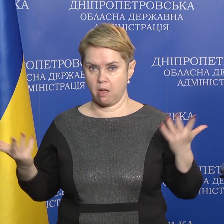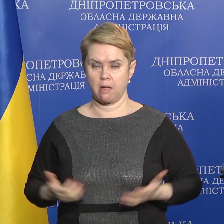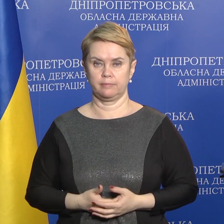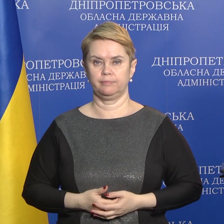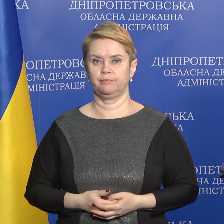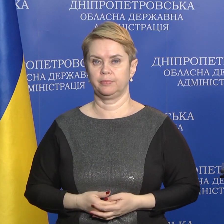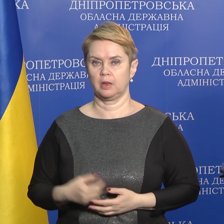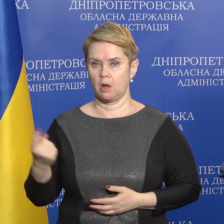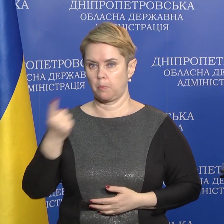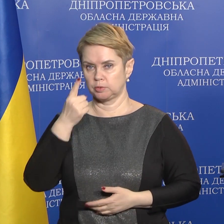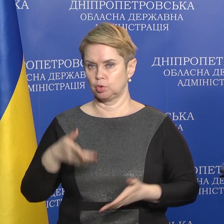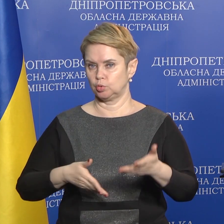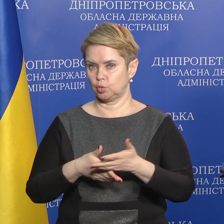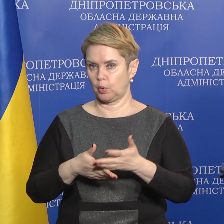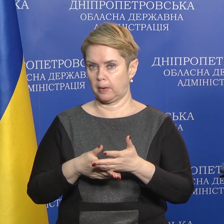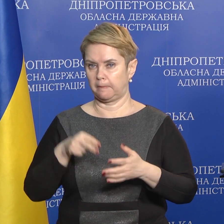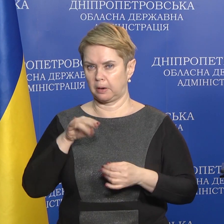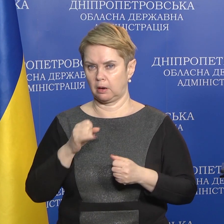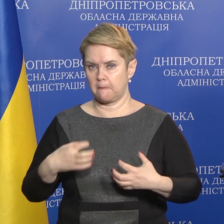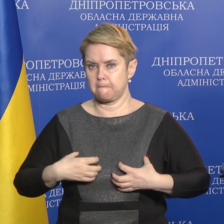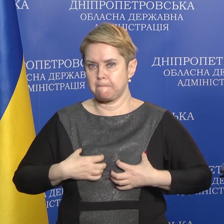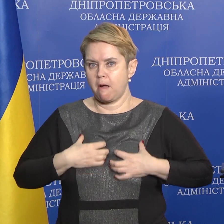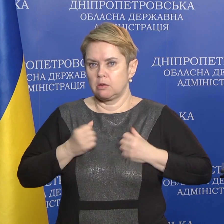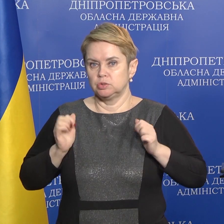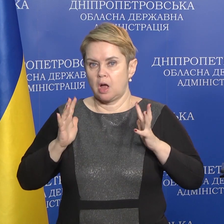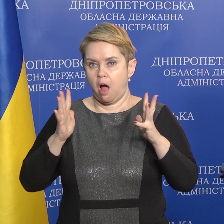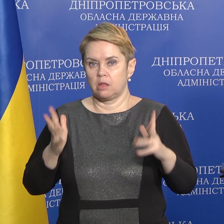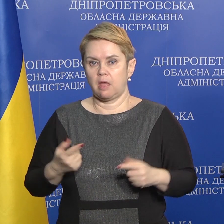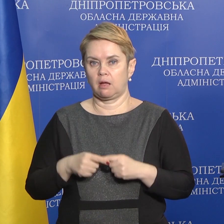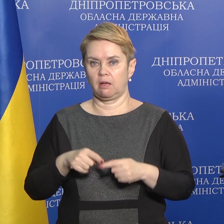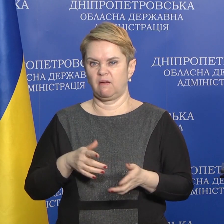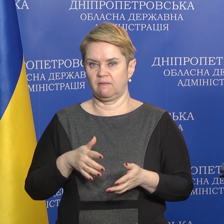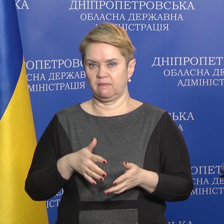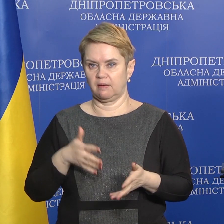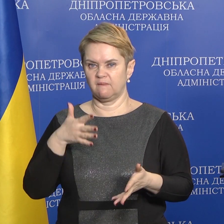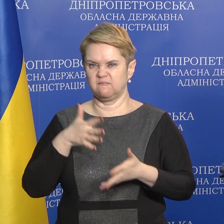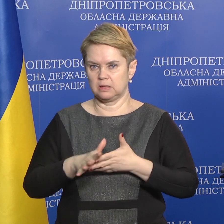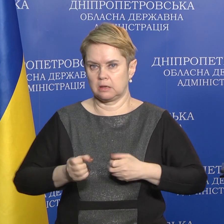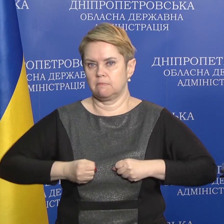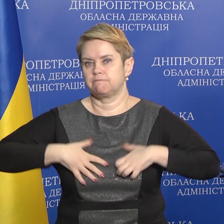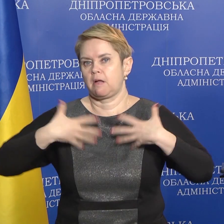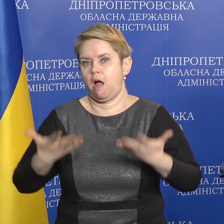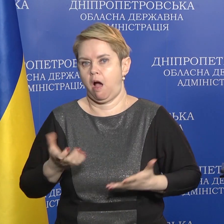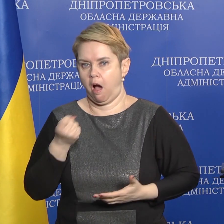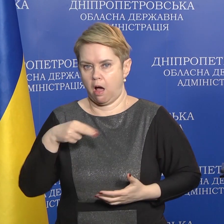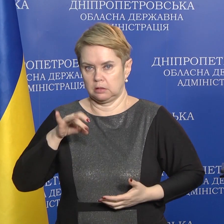перша допомога при панічній атаці – витратити адреналін.